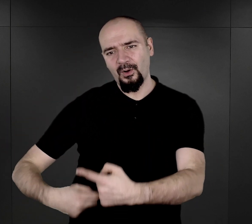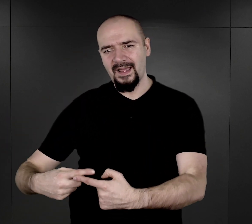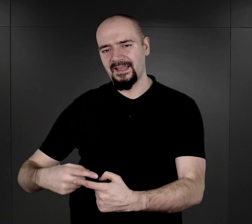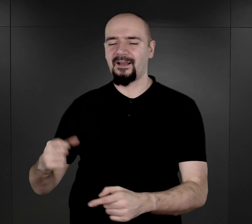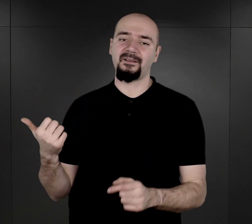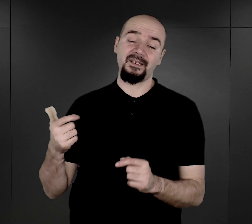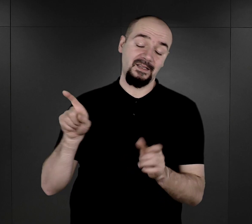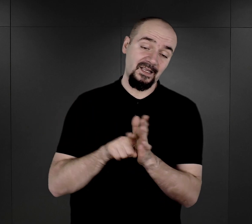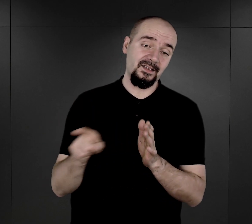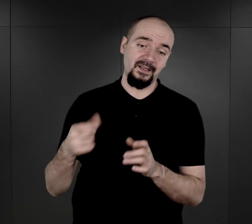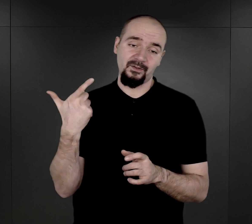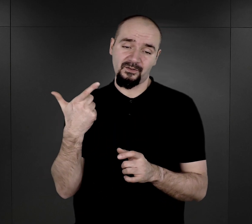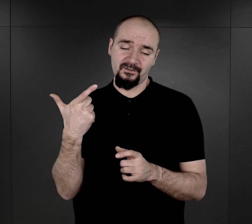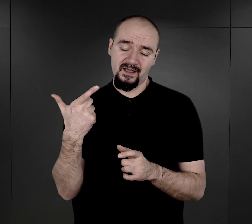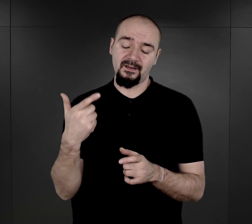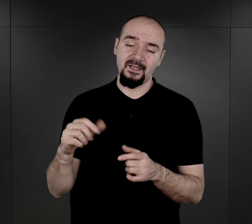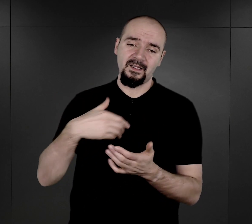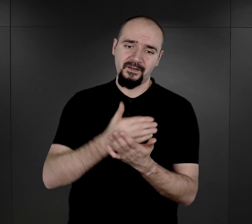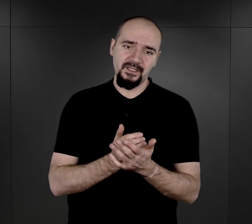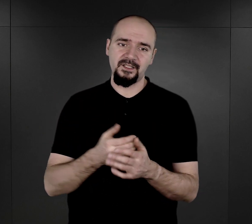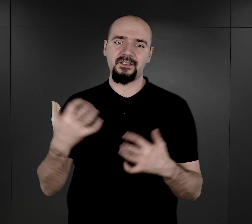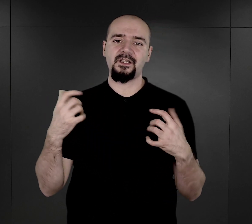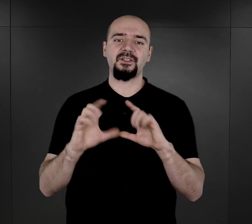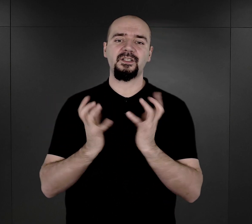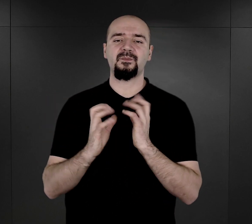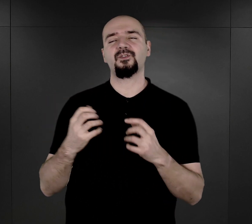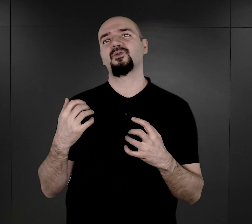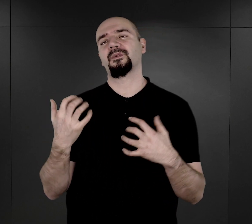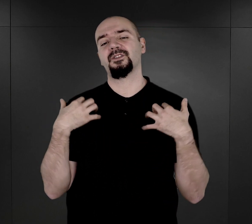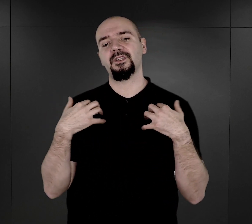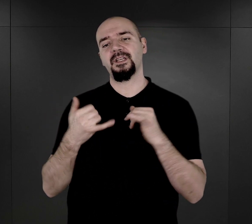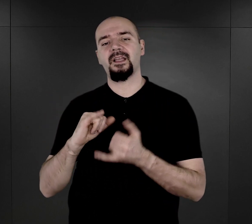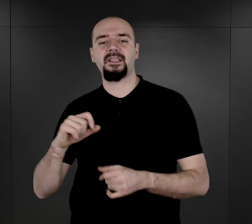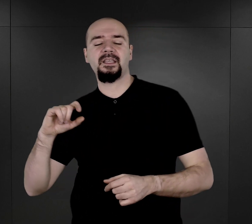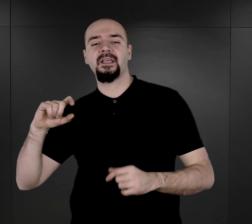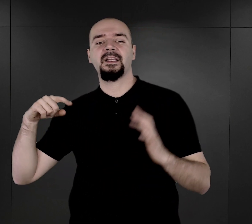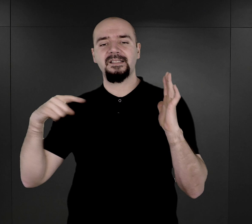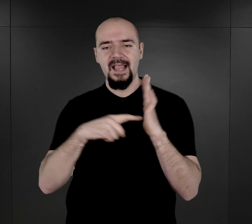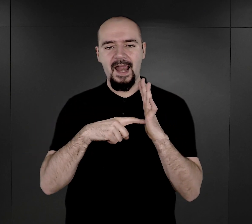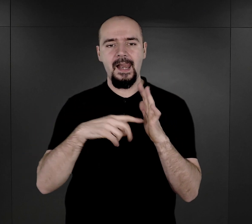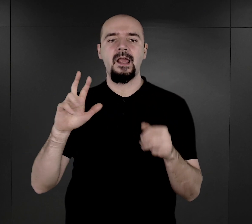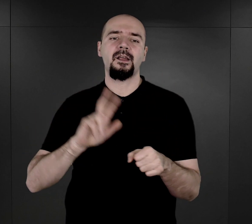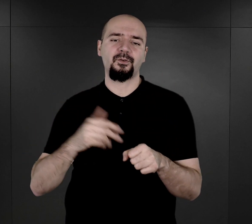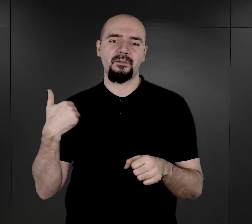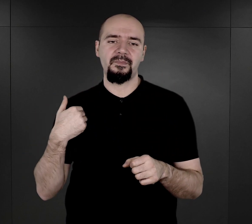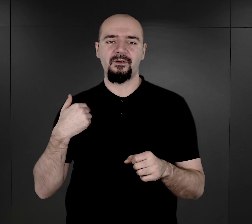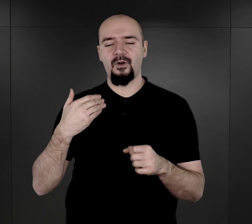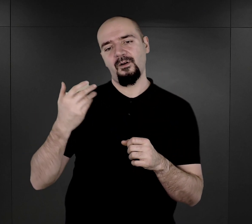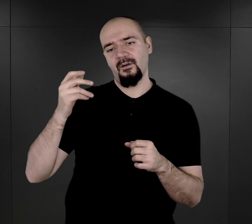elementy. Sposób życia i cel. Cel, którym było tych właśnie rasowo obcych, tych,